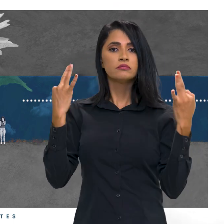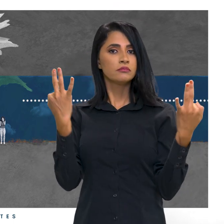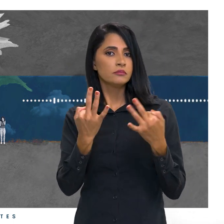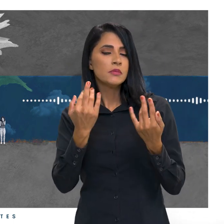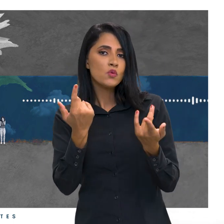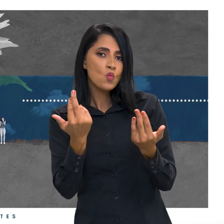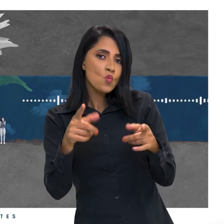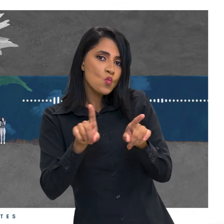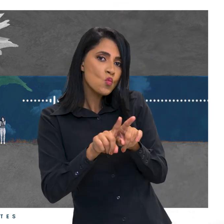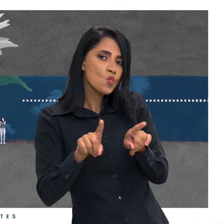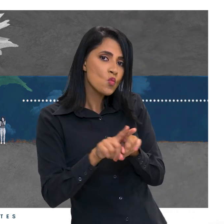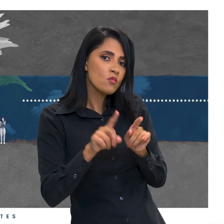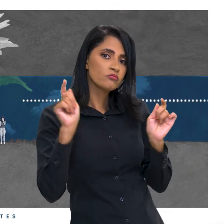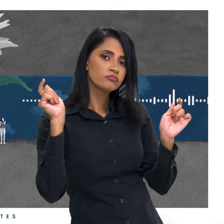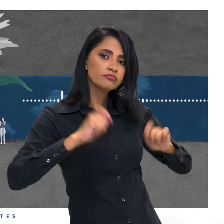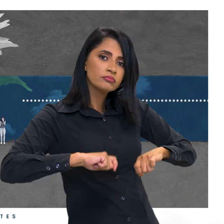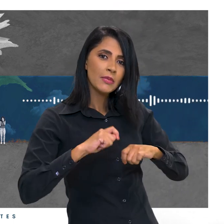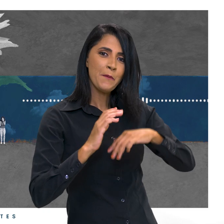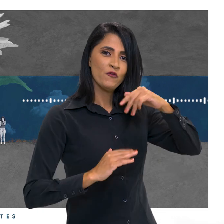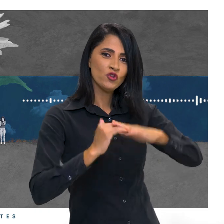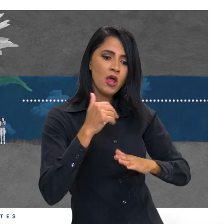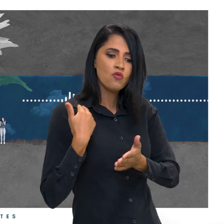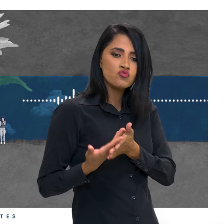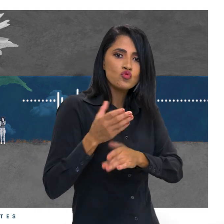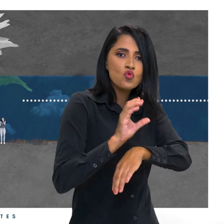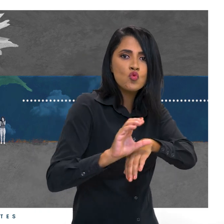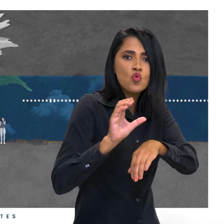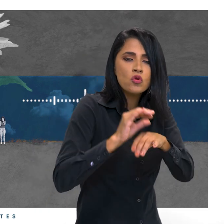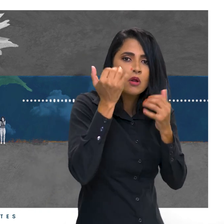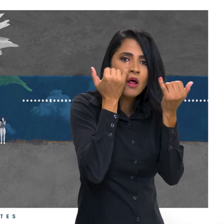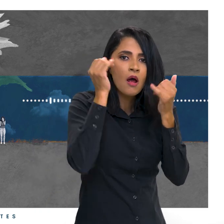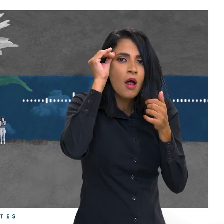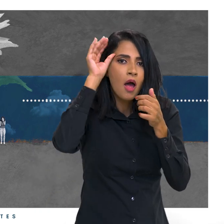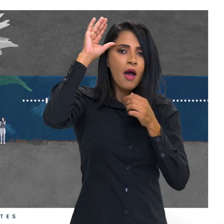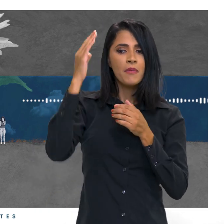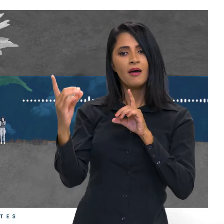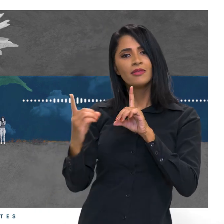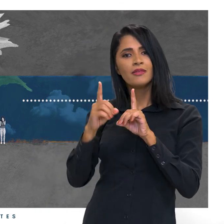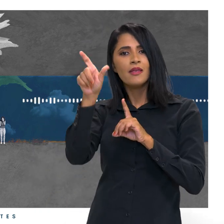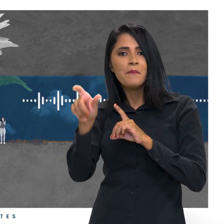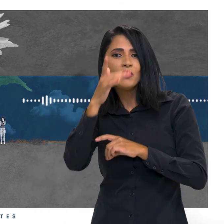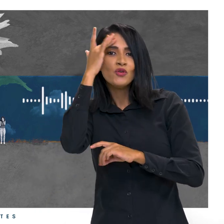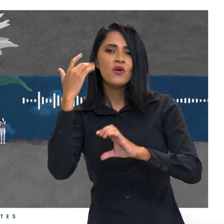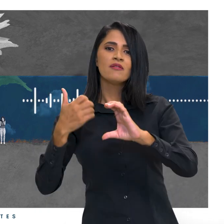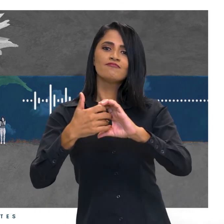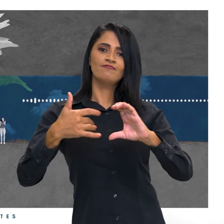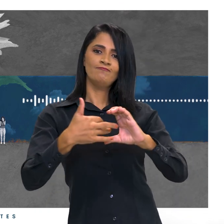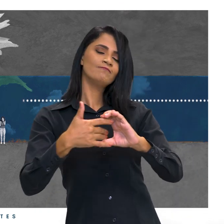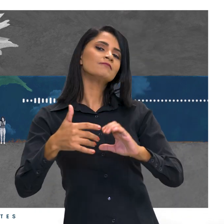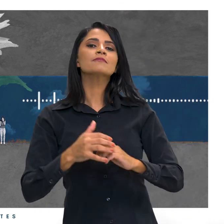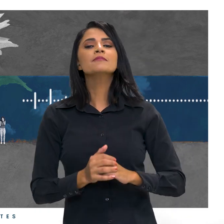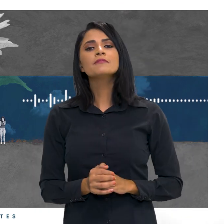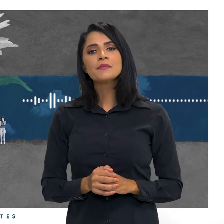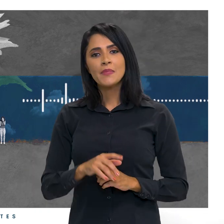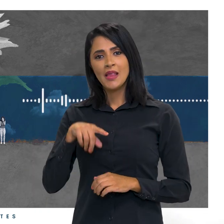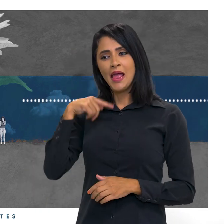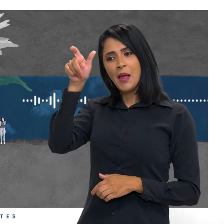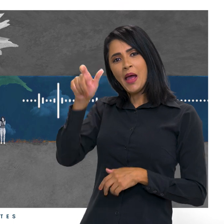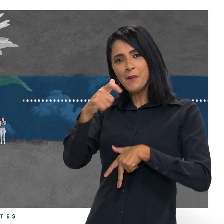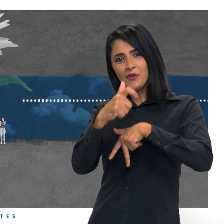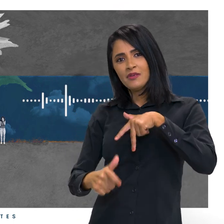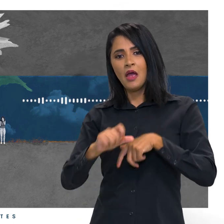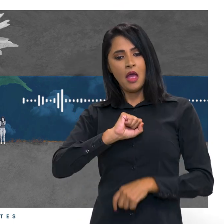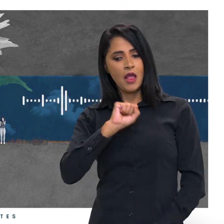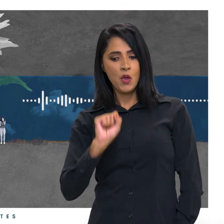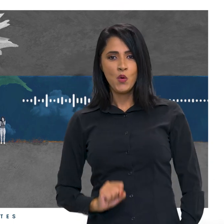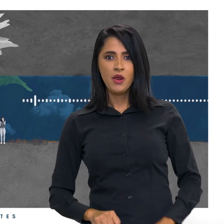como a capacitação dos profissionais para atender as pessoas com doenças raras. A nossa protagonista não é heroína de